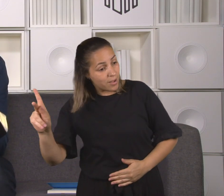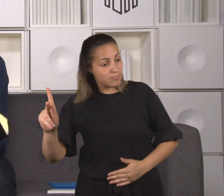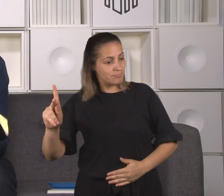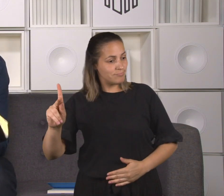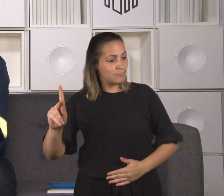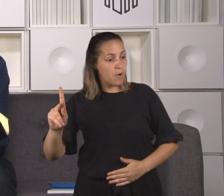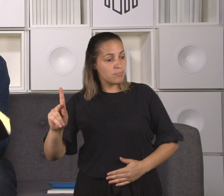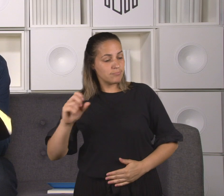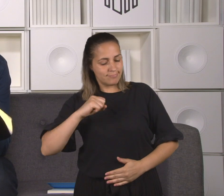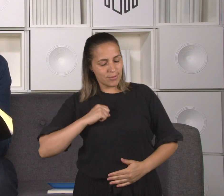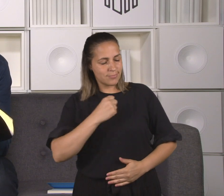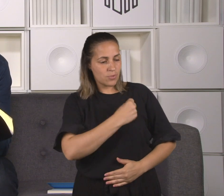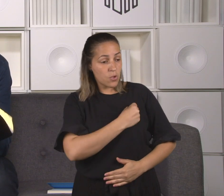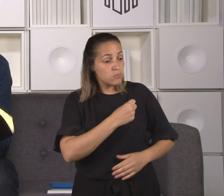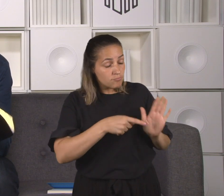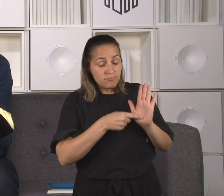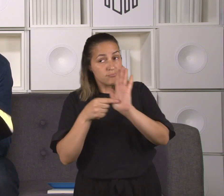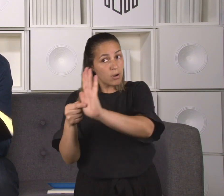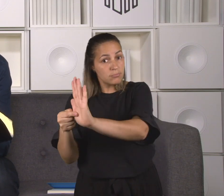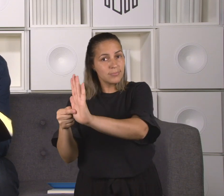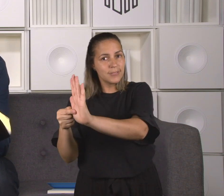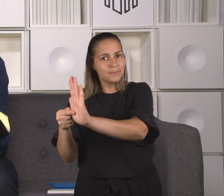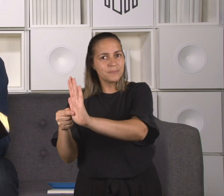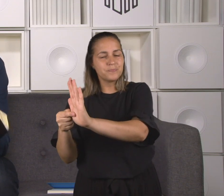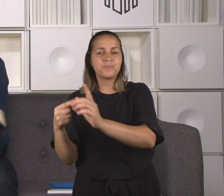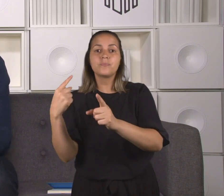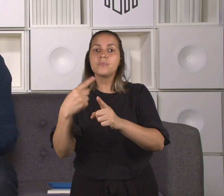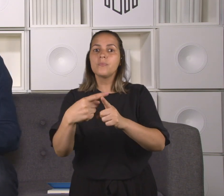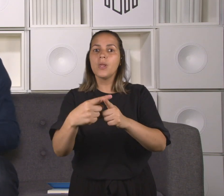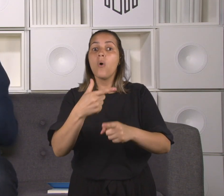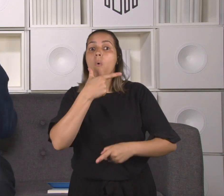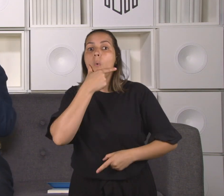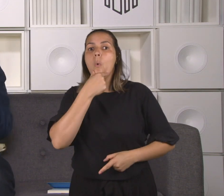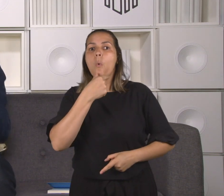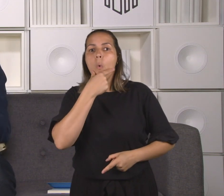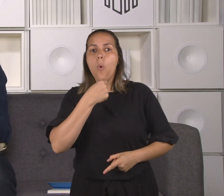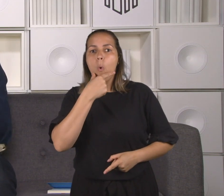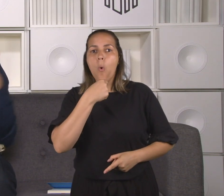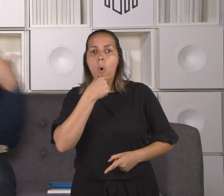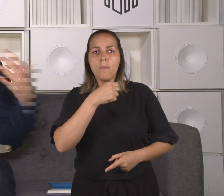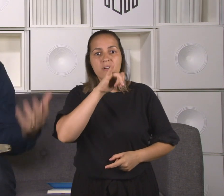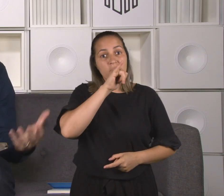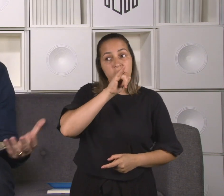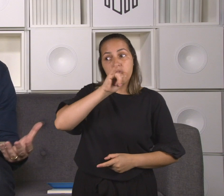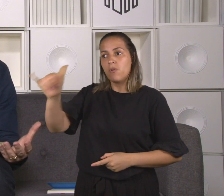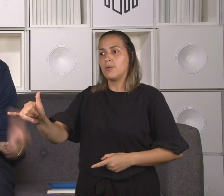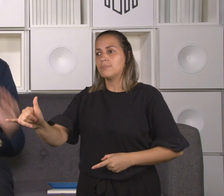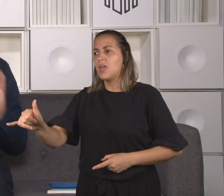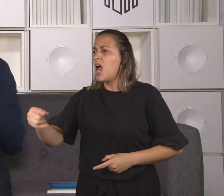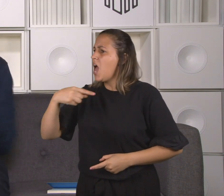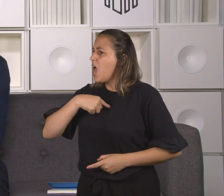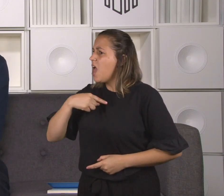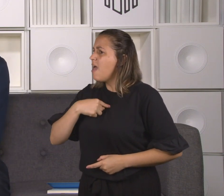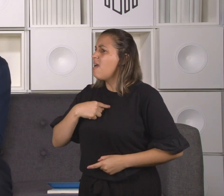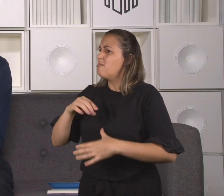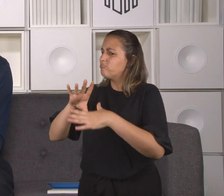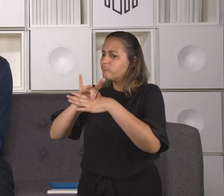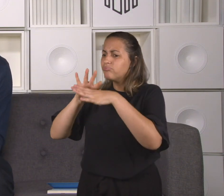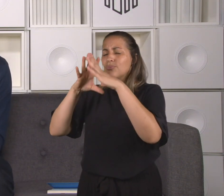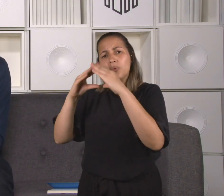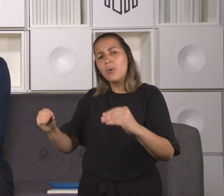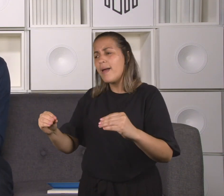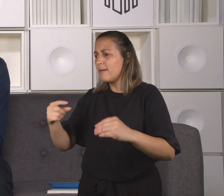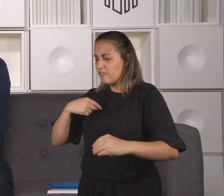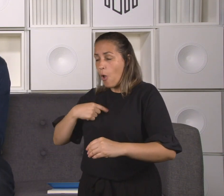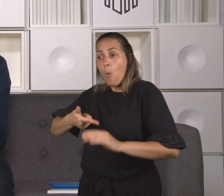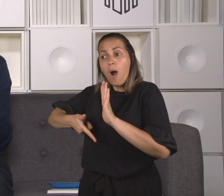Quando aquele homem leproso chegasse diante do sacerdote, dizendo, olha, eu era leproso e eu fui curado, imediatamente o